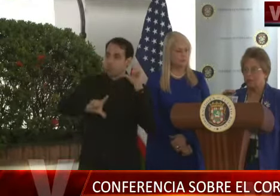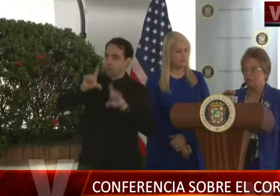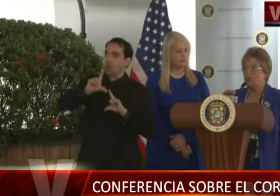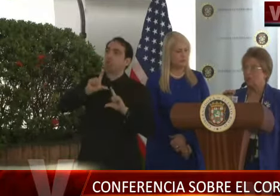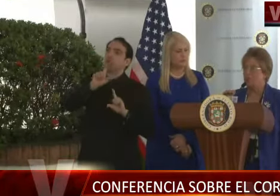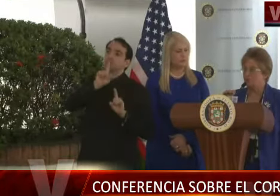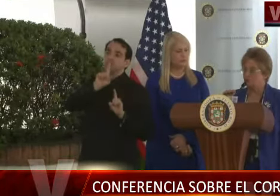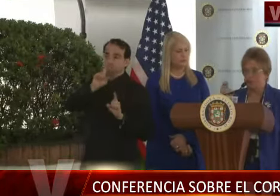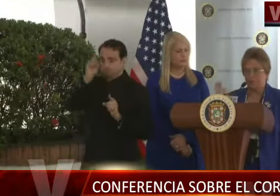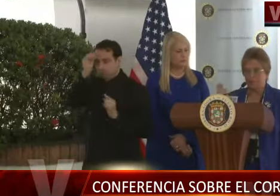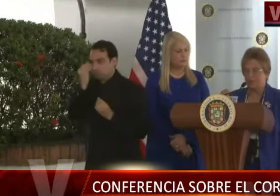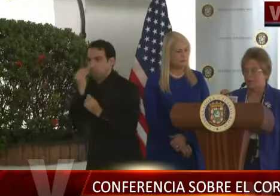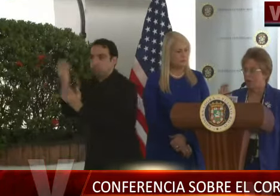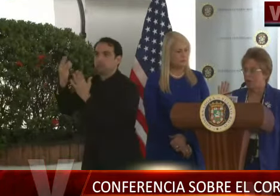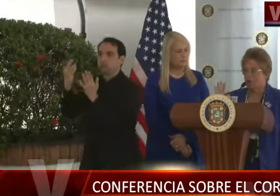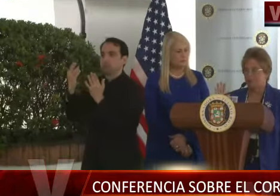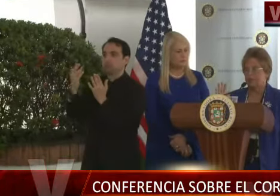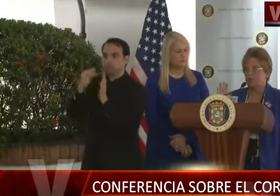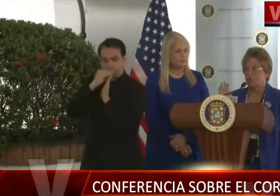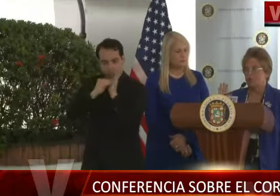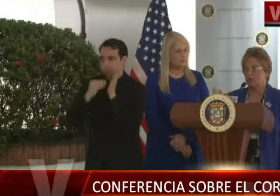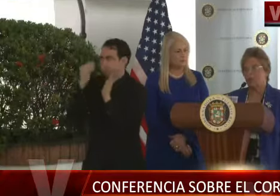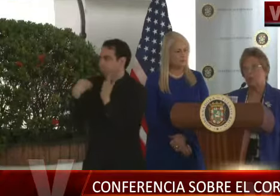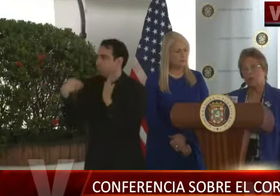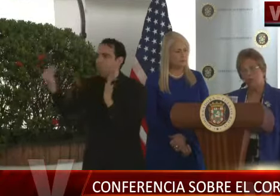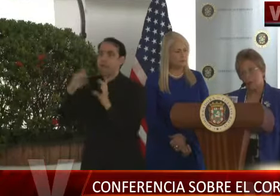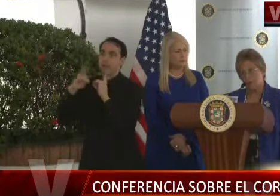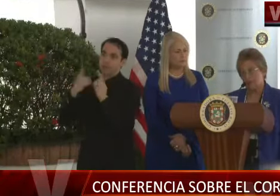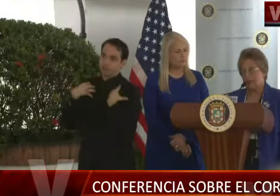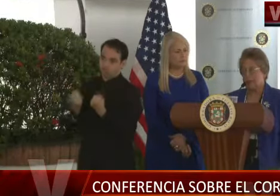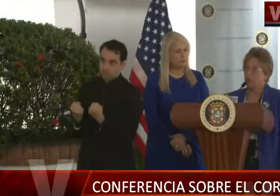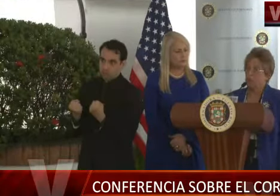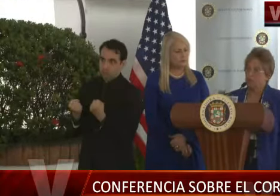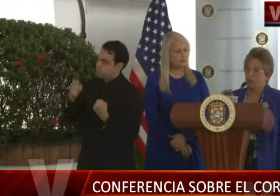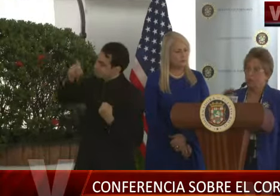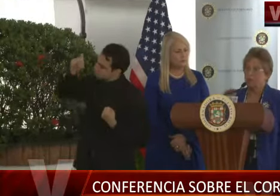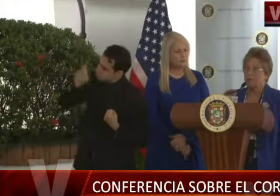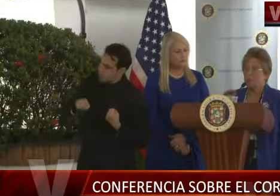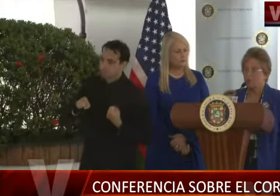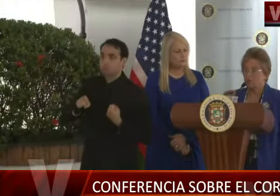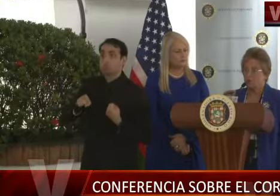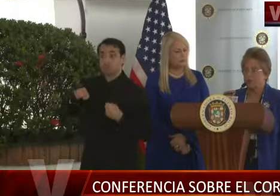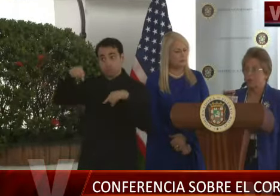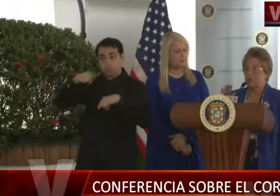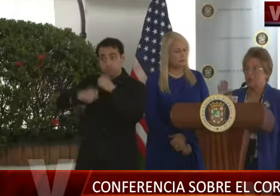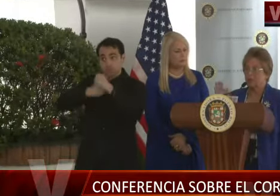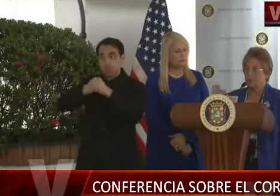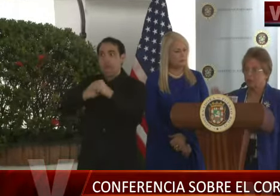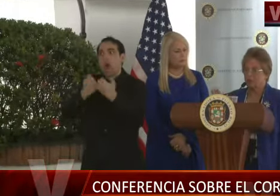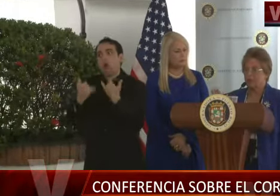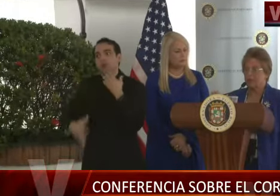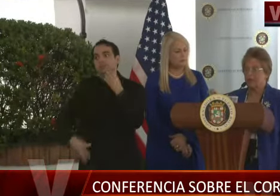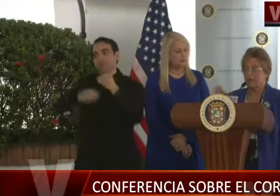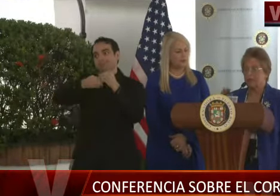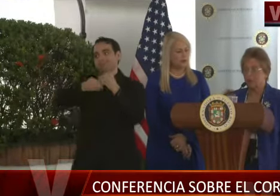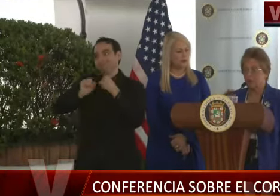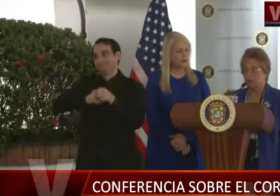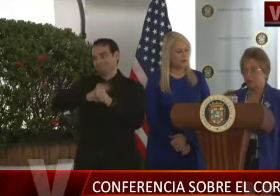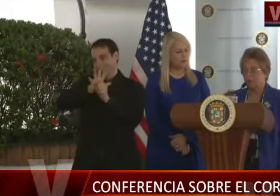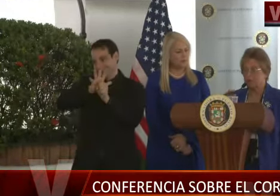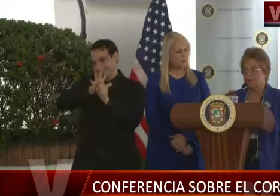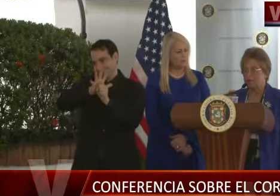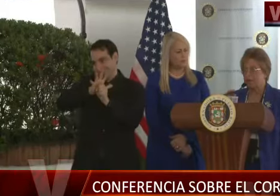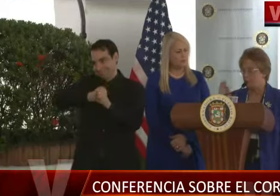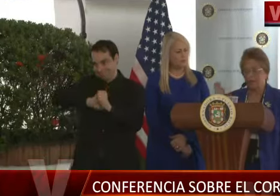Departamento de Salud y eso se lleva haciendo hace mucho tiempo. Claro, este año pues hemos añadido COVID. Cualquier hospital que